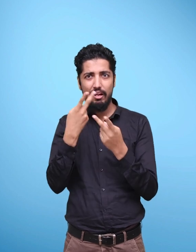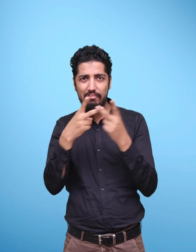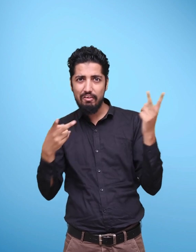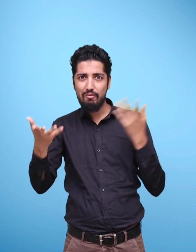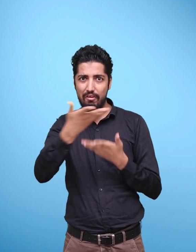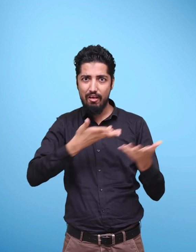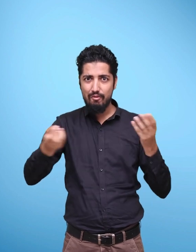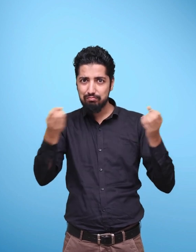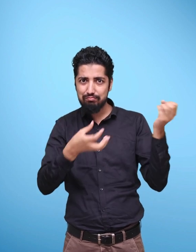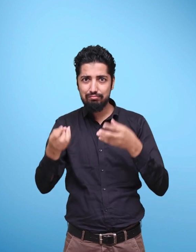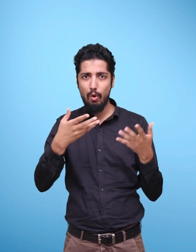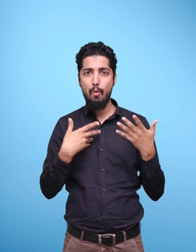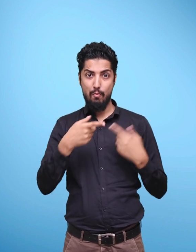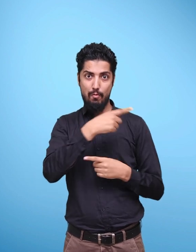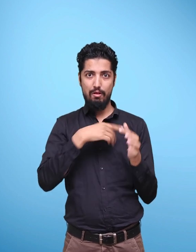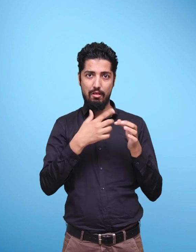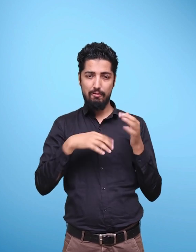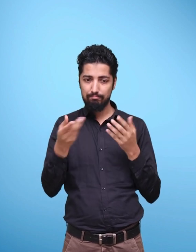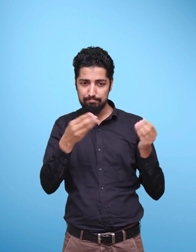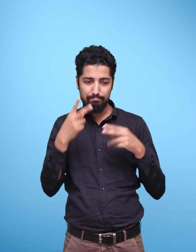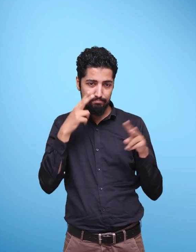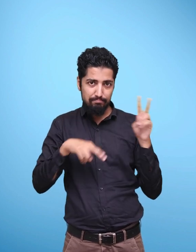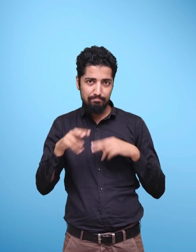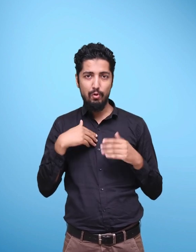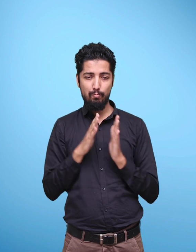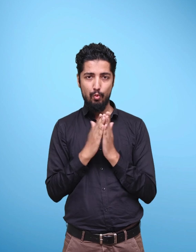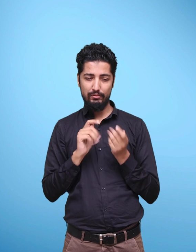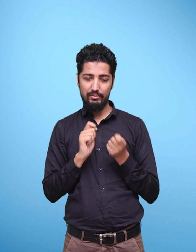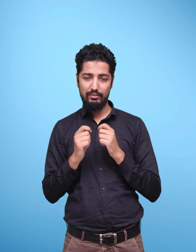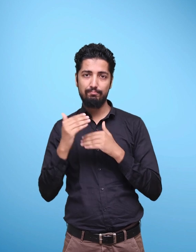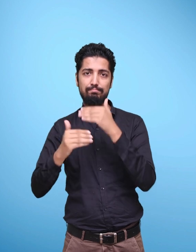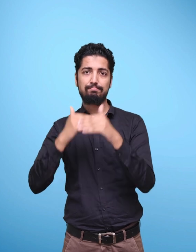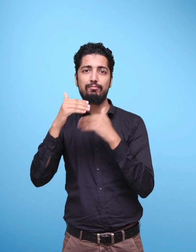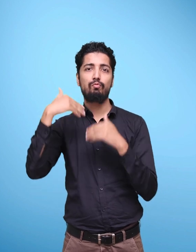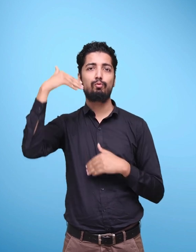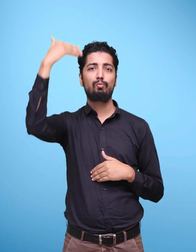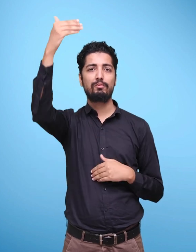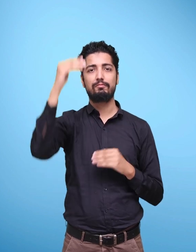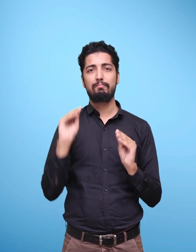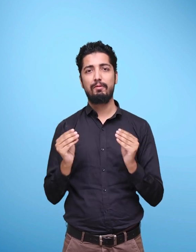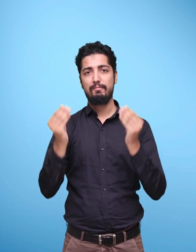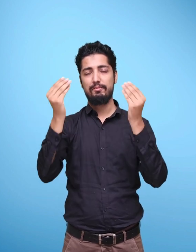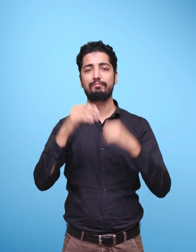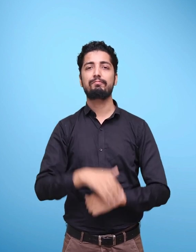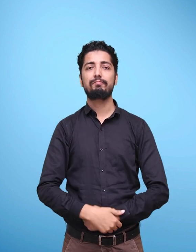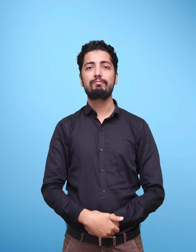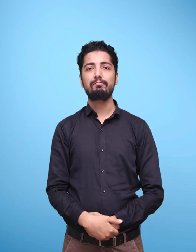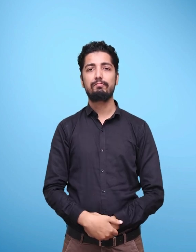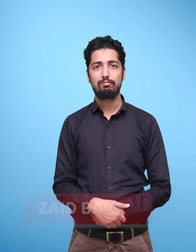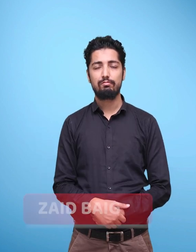Professor Dinesh Prasad Sakhalani, Director, National Council of Educational Research and Training